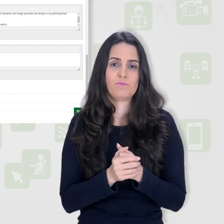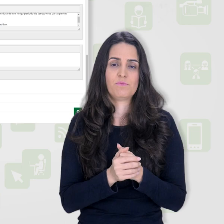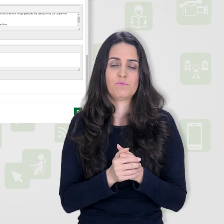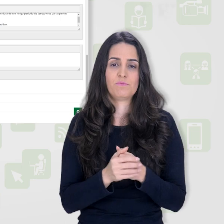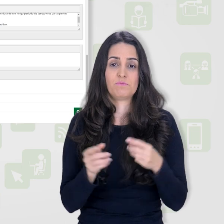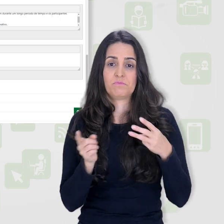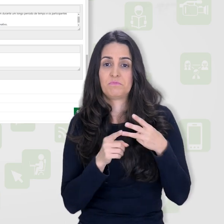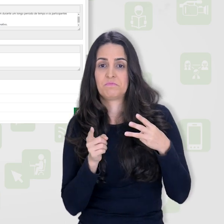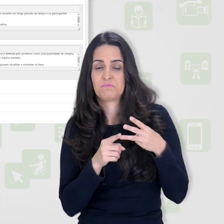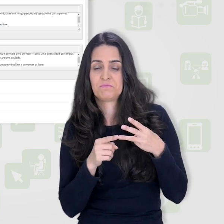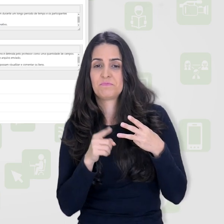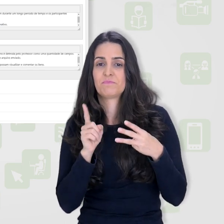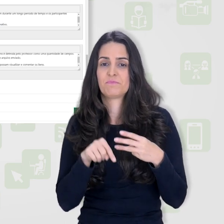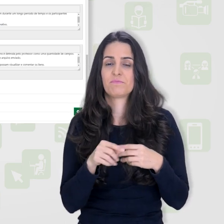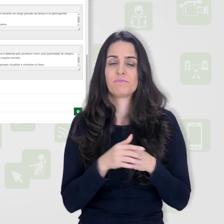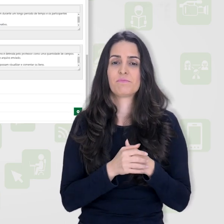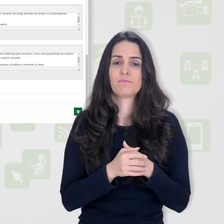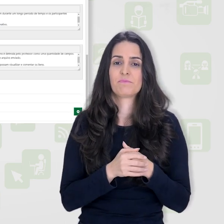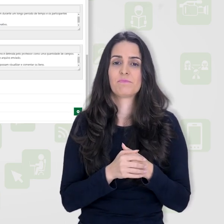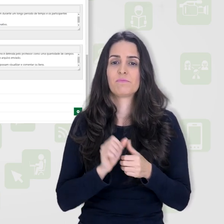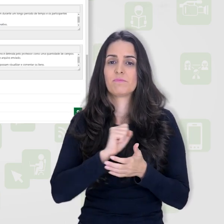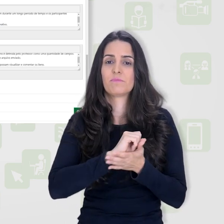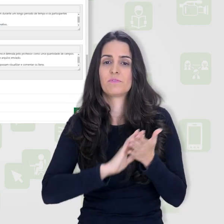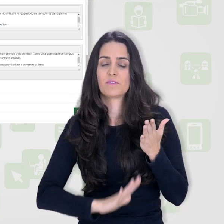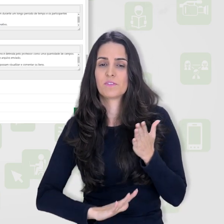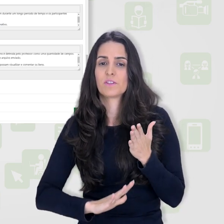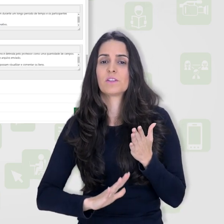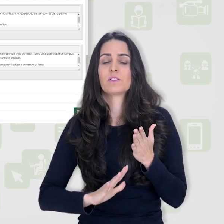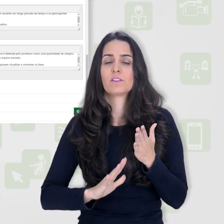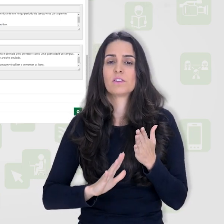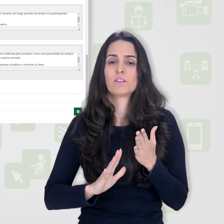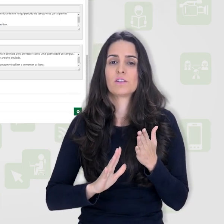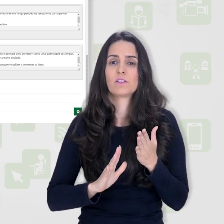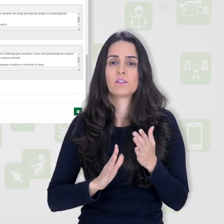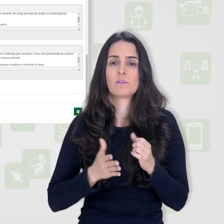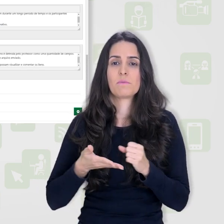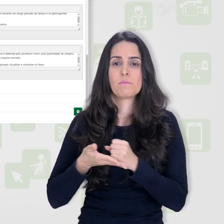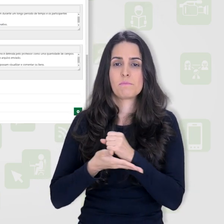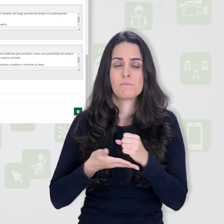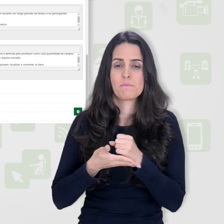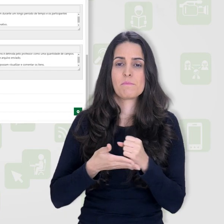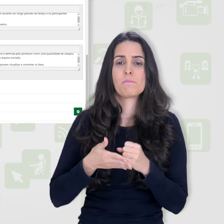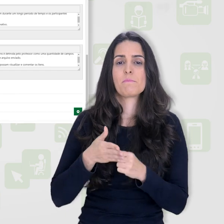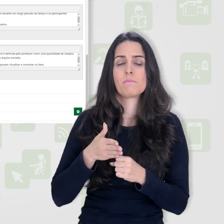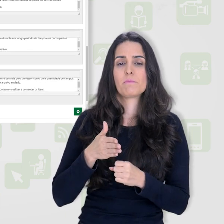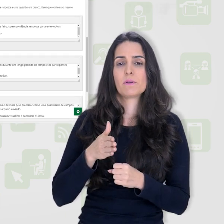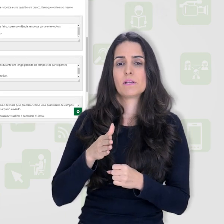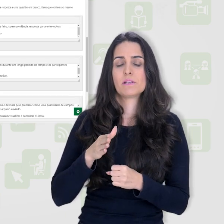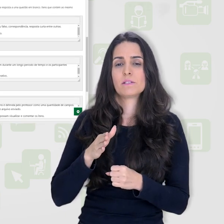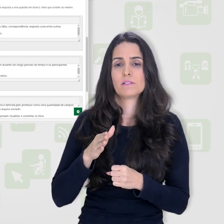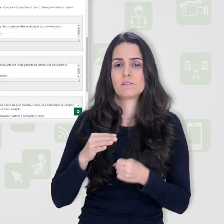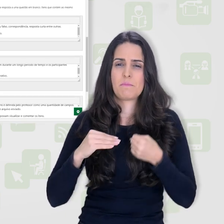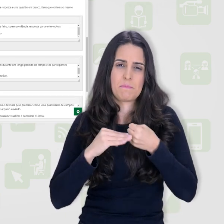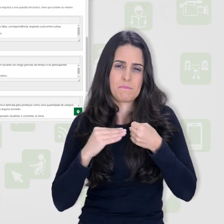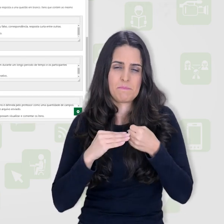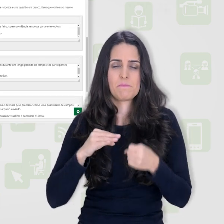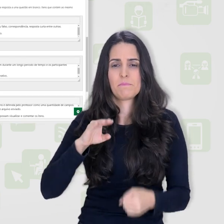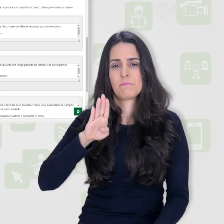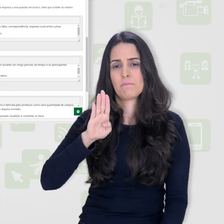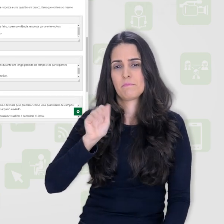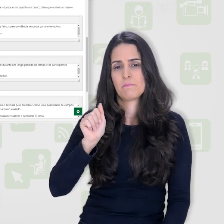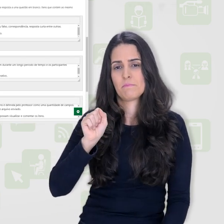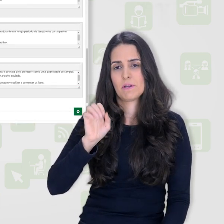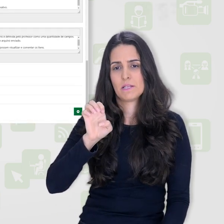terceiro exemplo, que é a atividade base de dados. Então, aqui eu coloquei